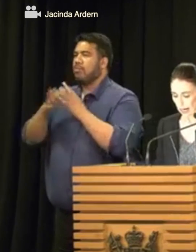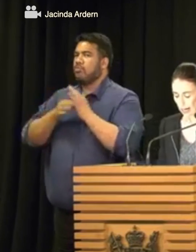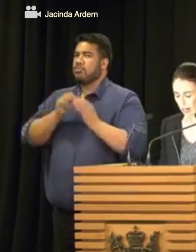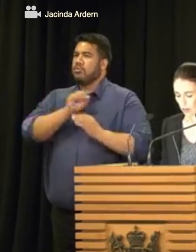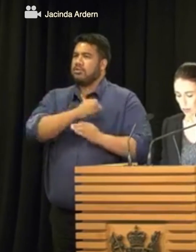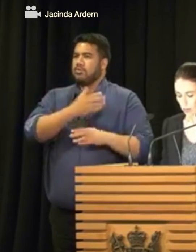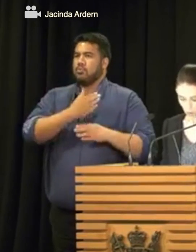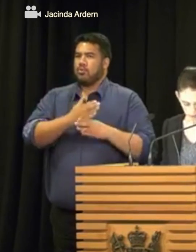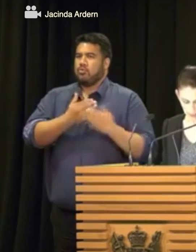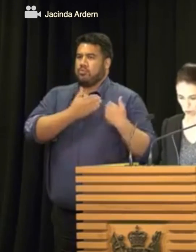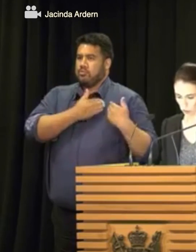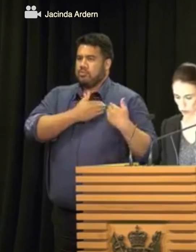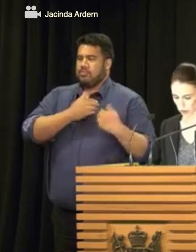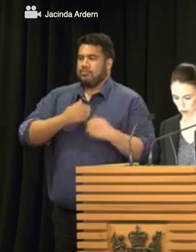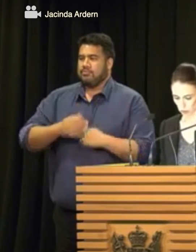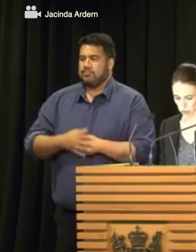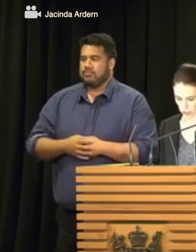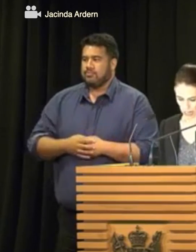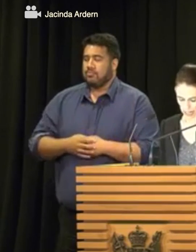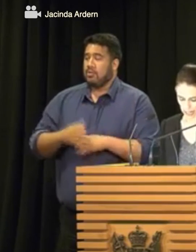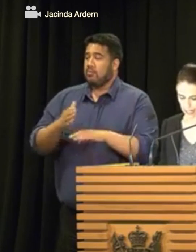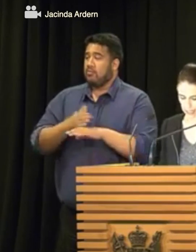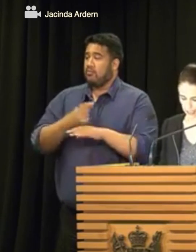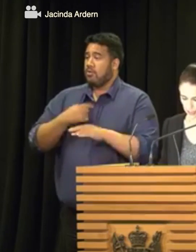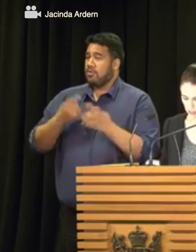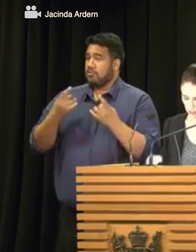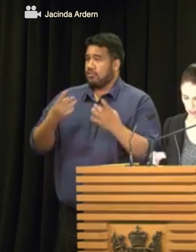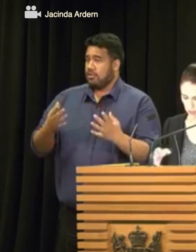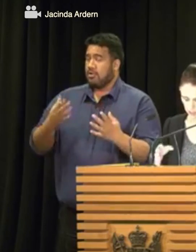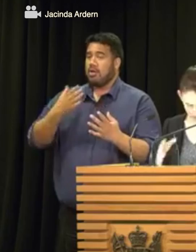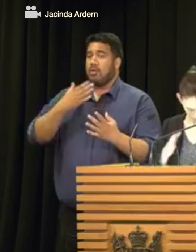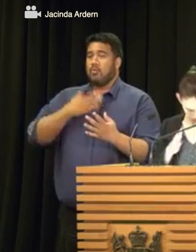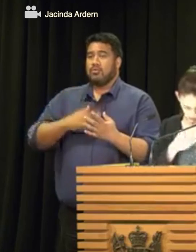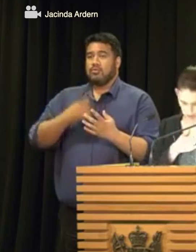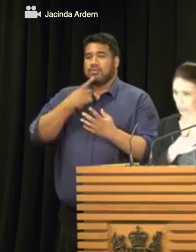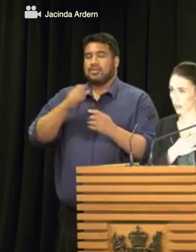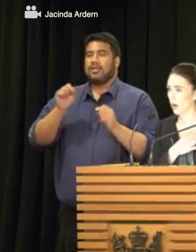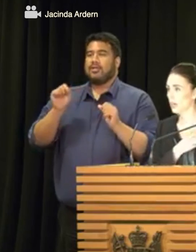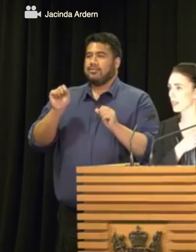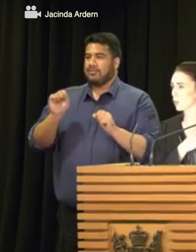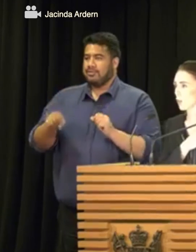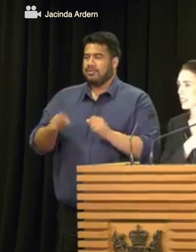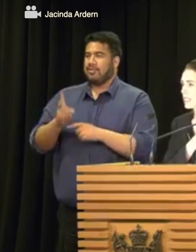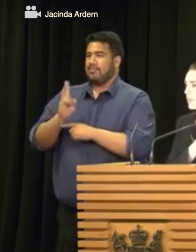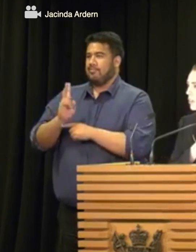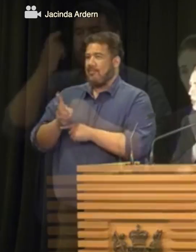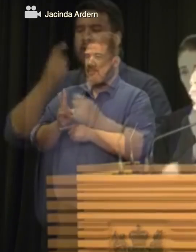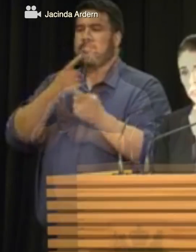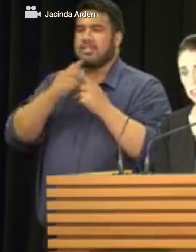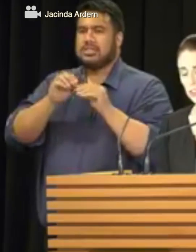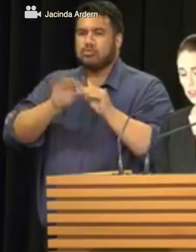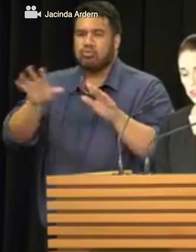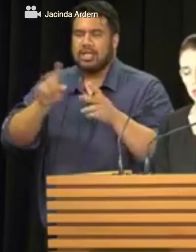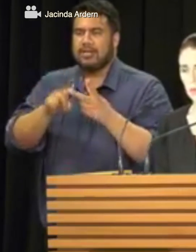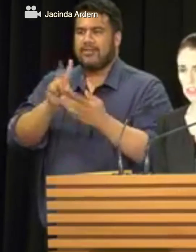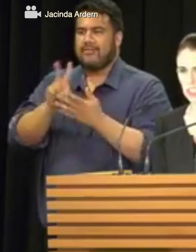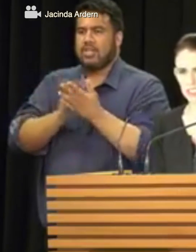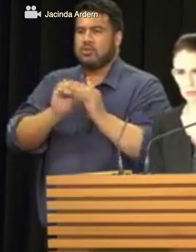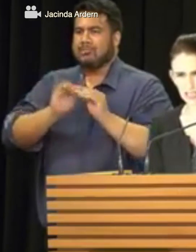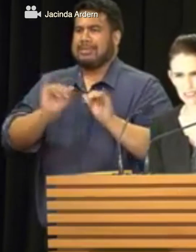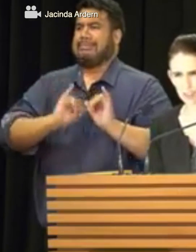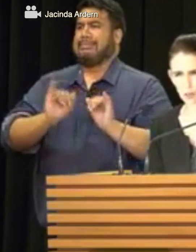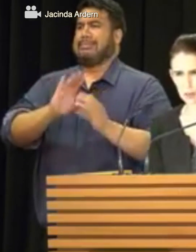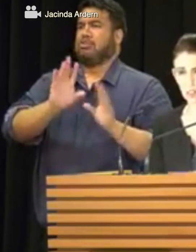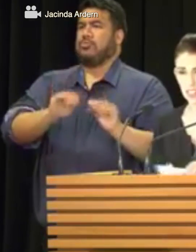reunión del Ejecutivo el lunes próximo. La primera ministra neozelandesa añadió que la reforma no estará dirigida contra los propietarios de armas,